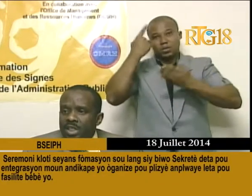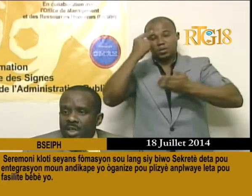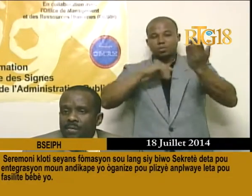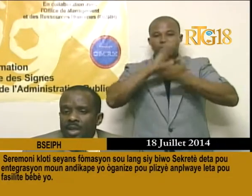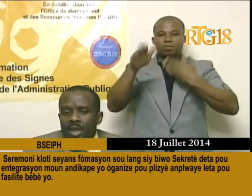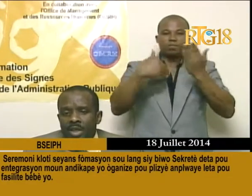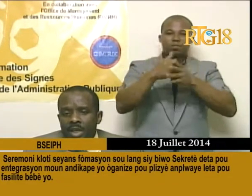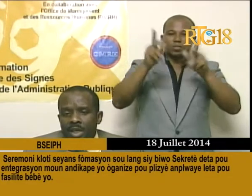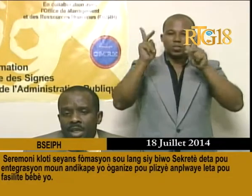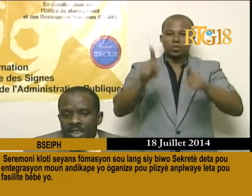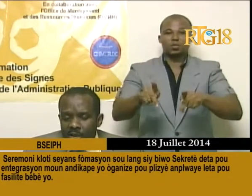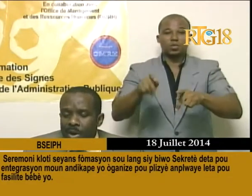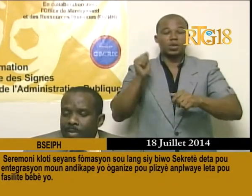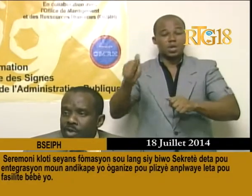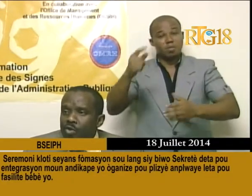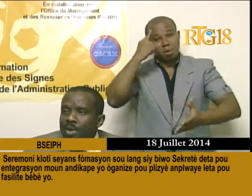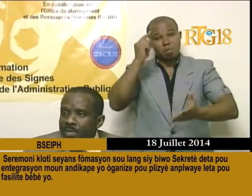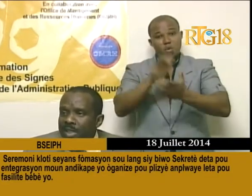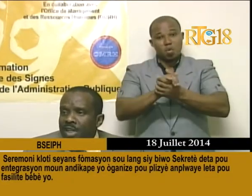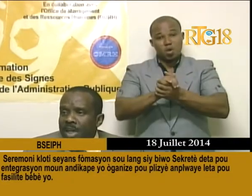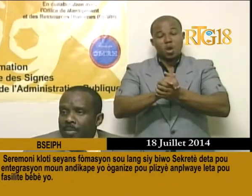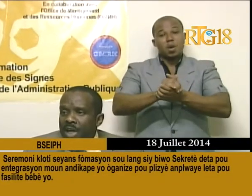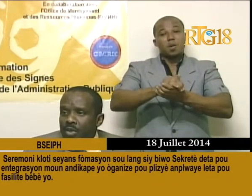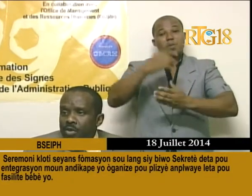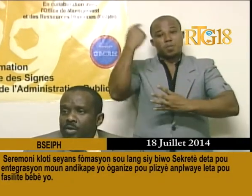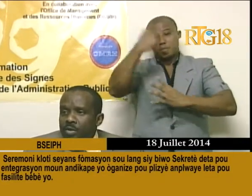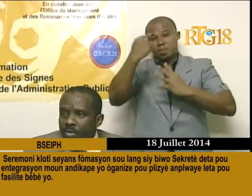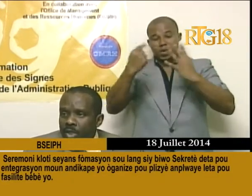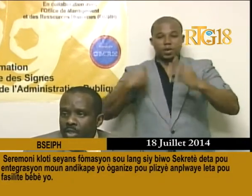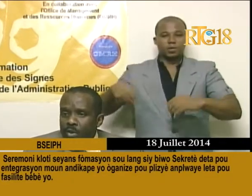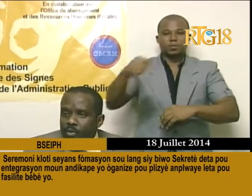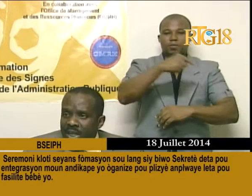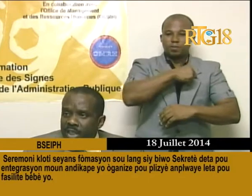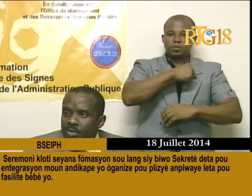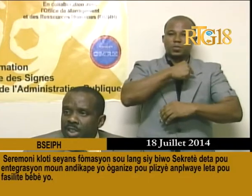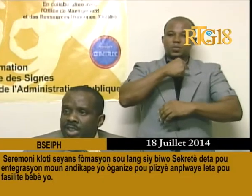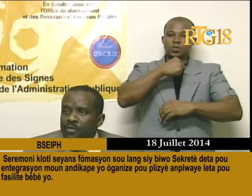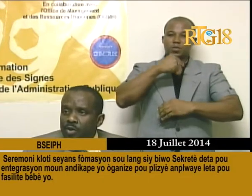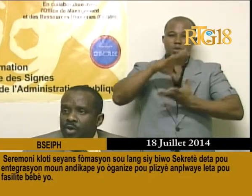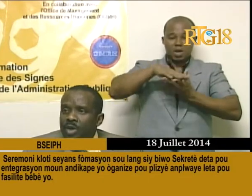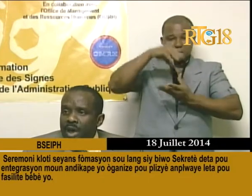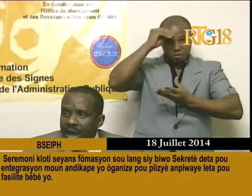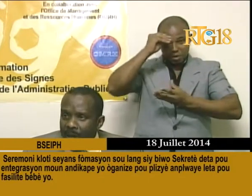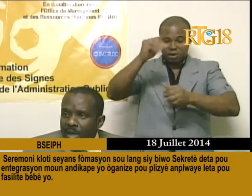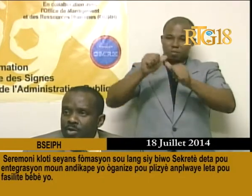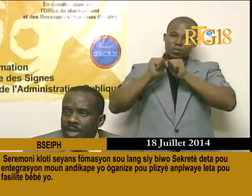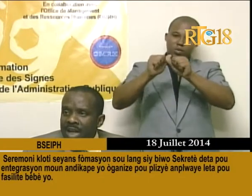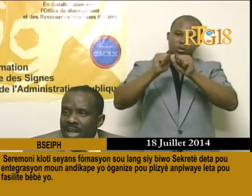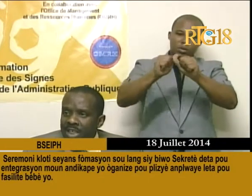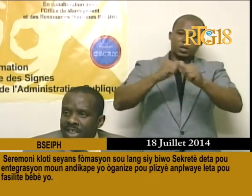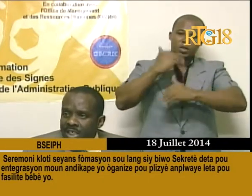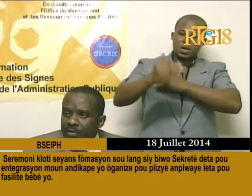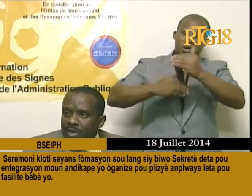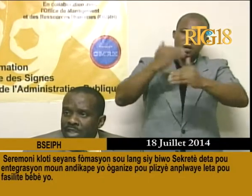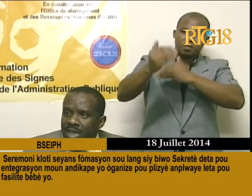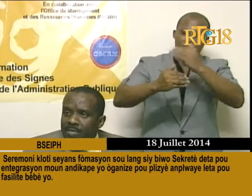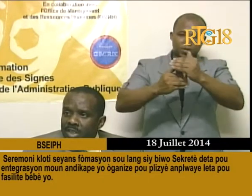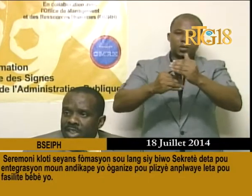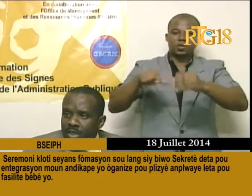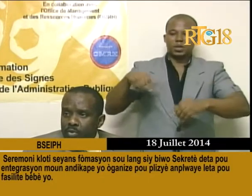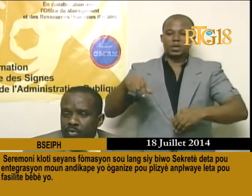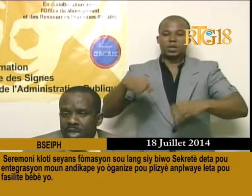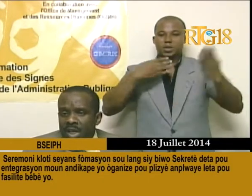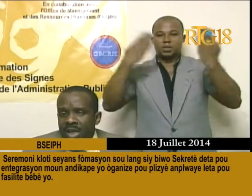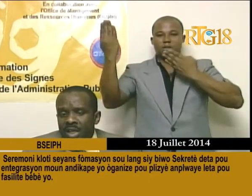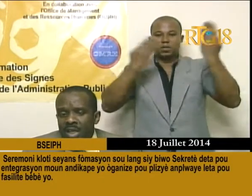msye serten, e, sa nou aprenyon nou galmete lan aplikasyon, kesyon pou nou atten objektif ke, amelyore kalite servis, nan